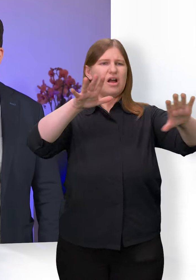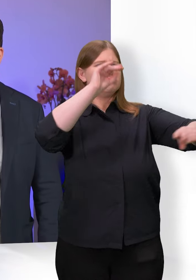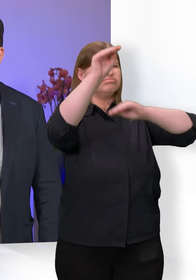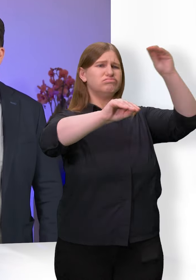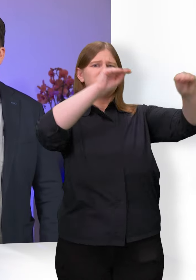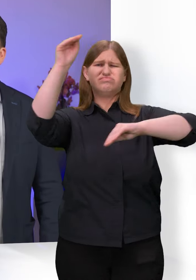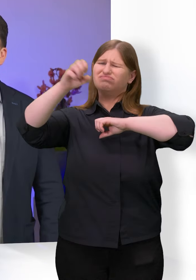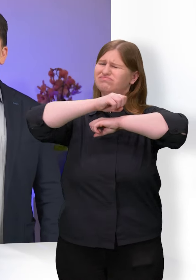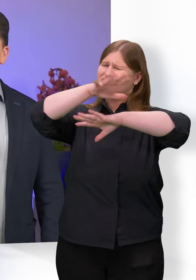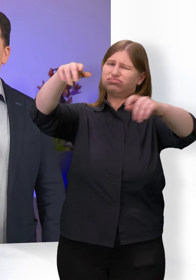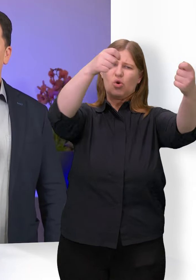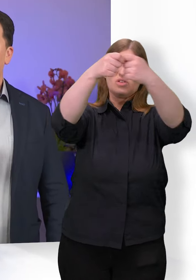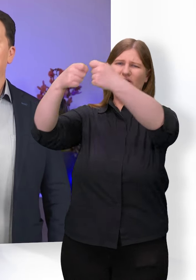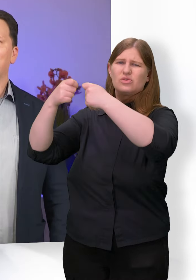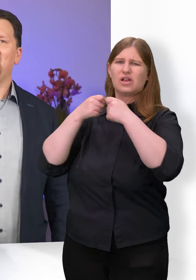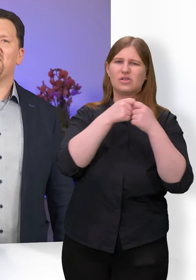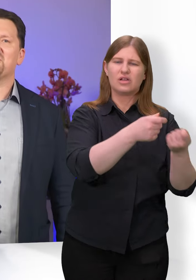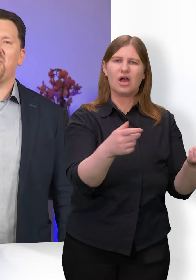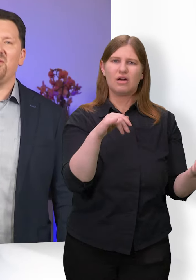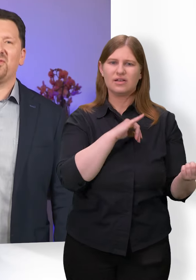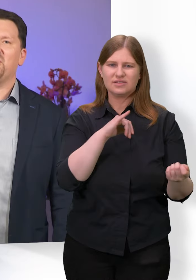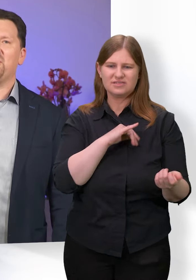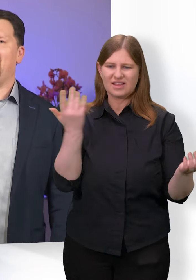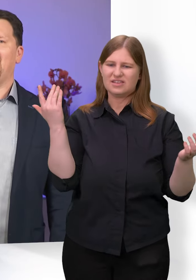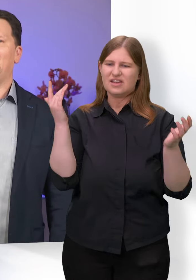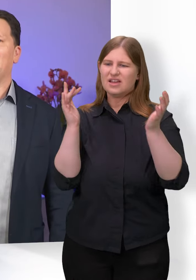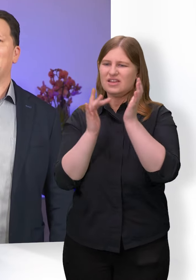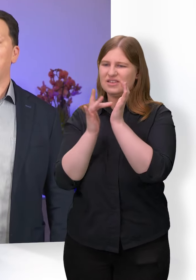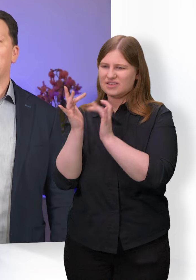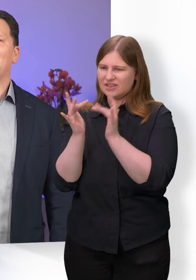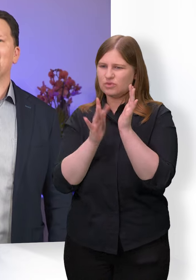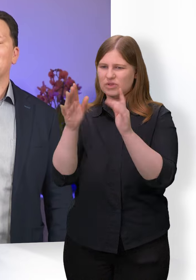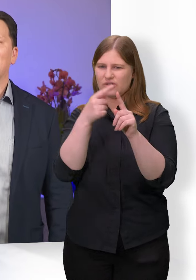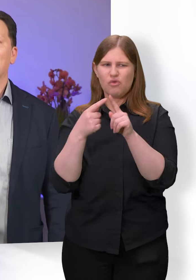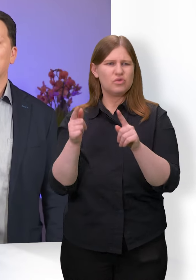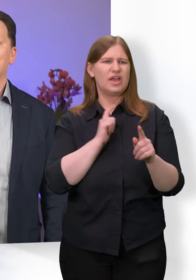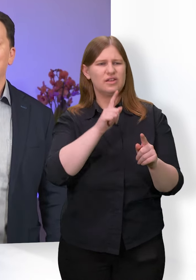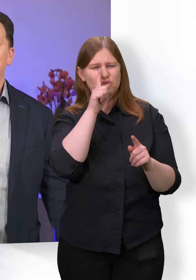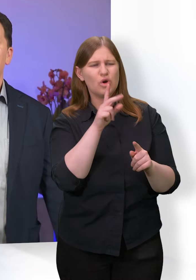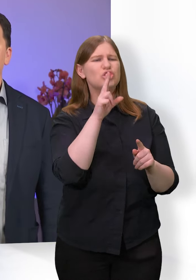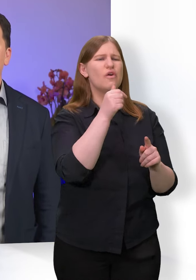dass sein Fokus eigentlich nur auf zwölf jungen Männern lag, die er begleitet hat und die er geschult hat.